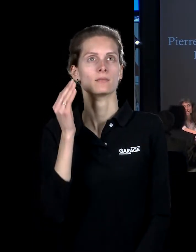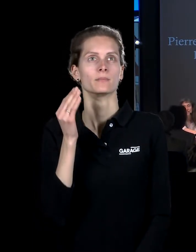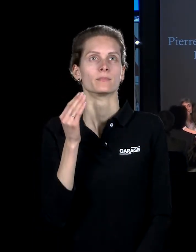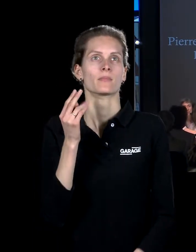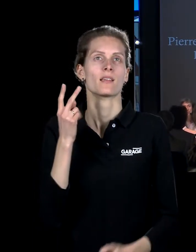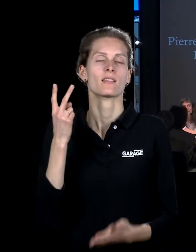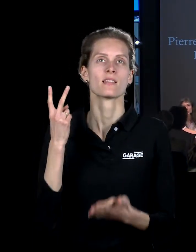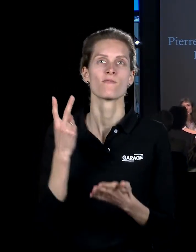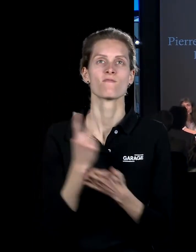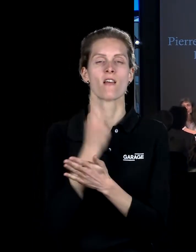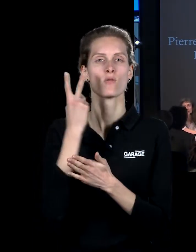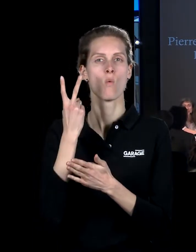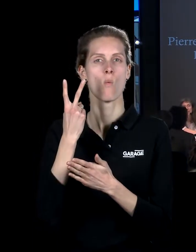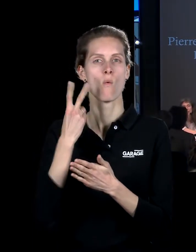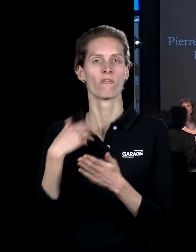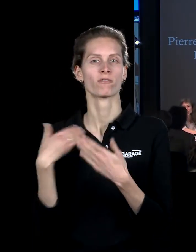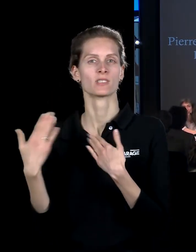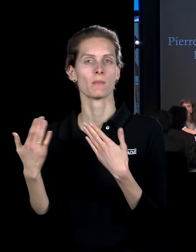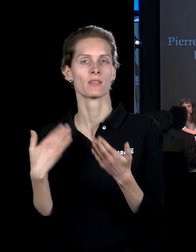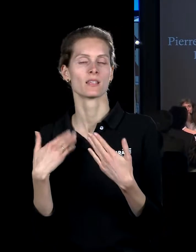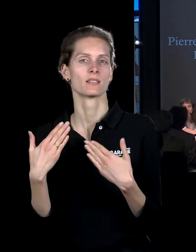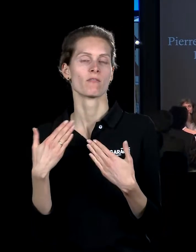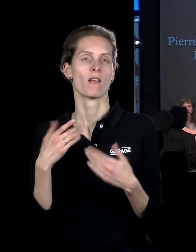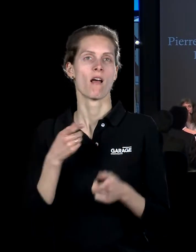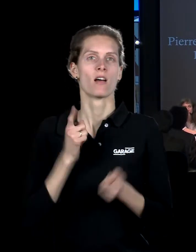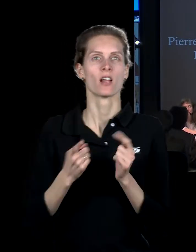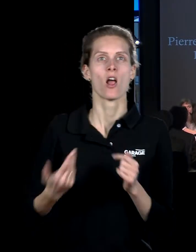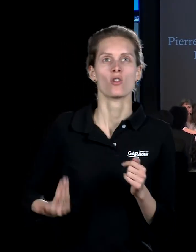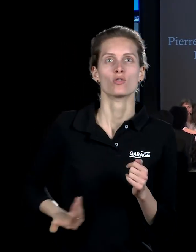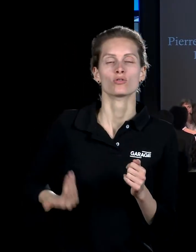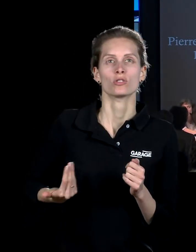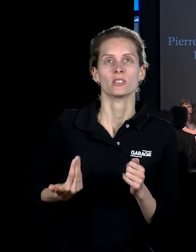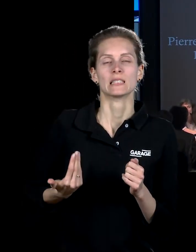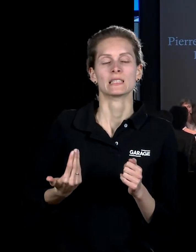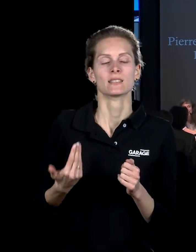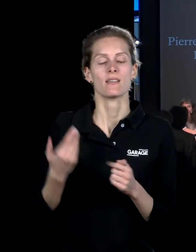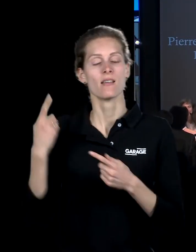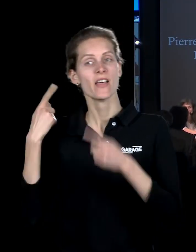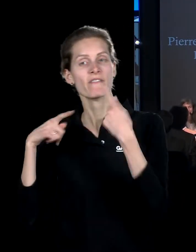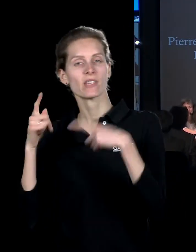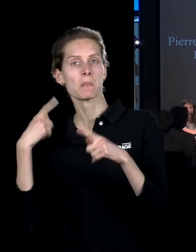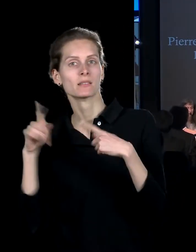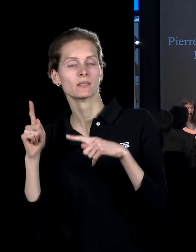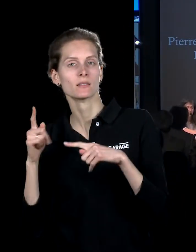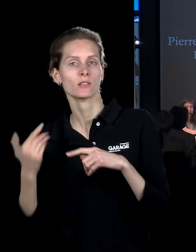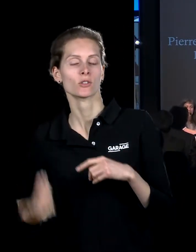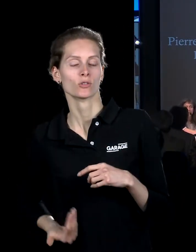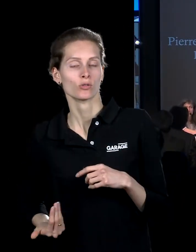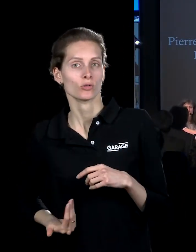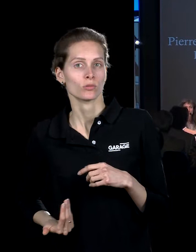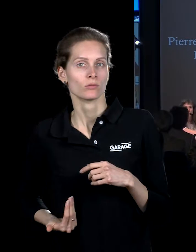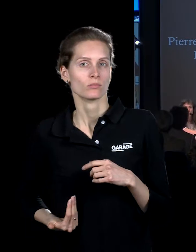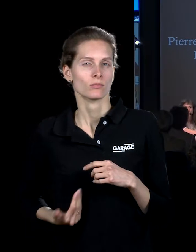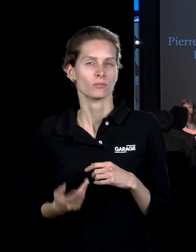и взаимодействия, расслаивания реальности, взаимодействия реальности и вымысла, реальности и её подобия, наверное,